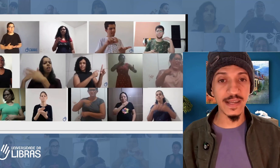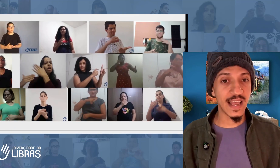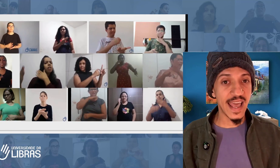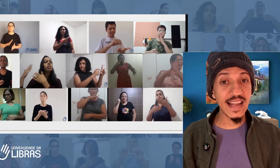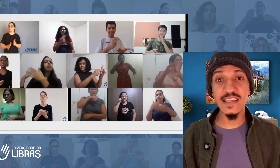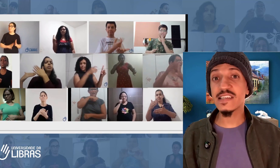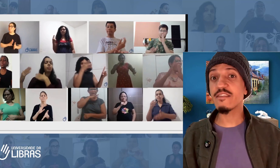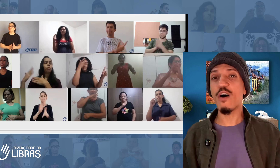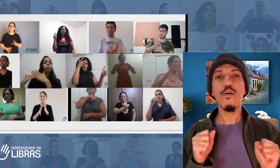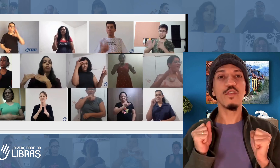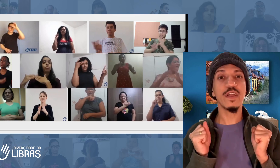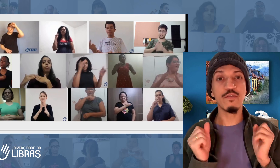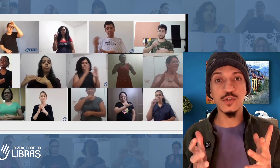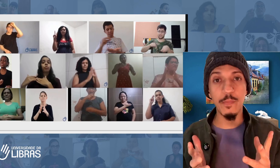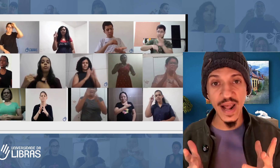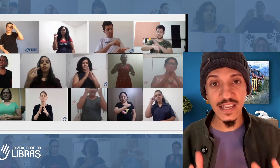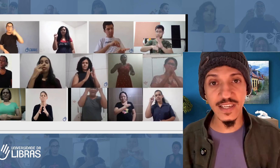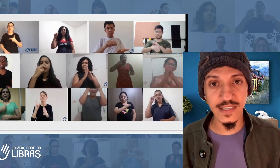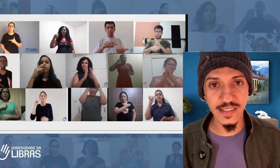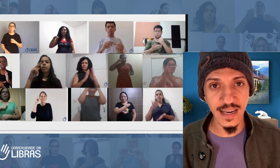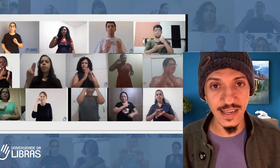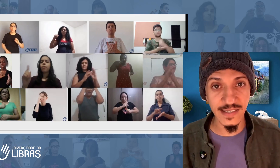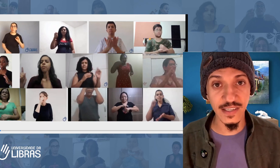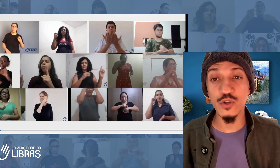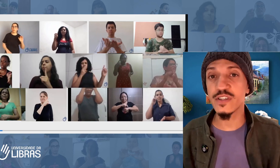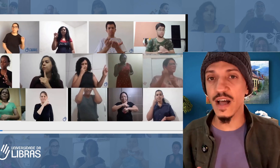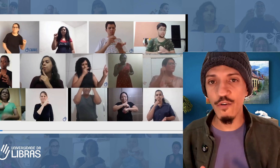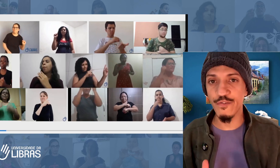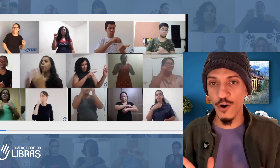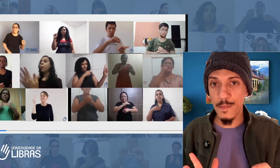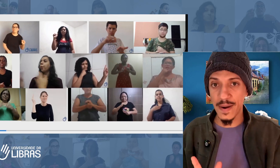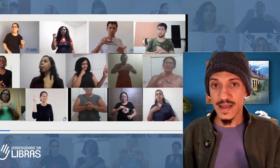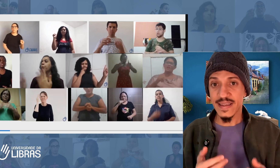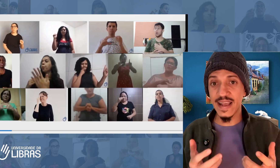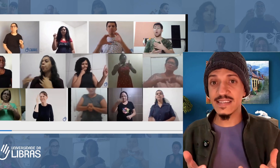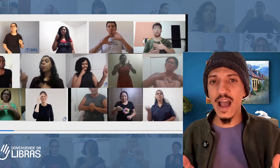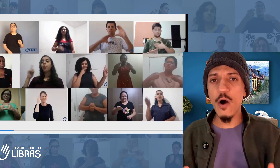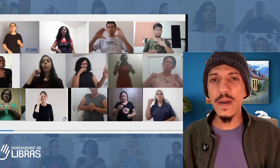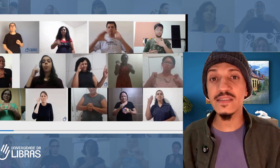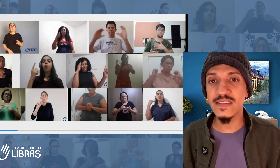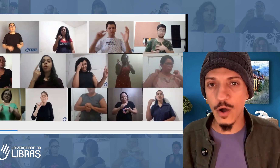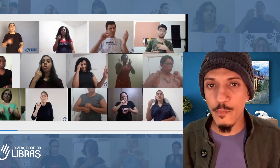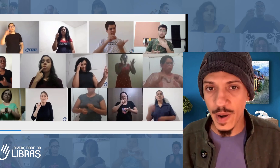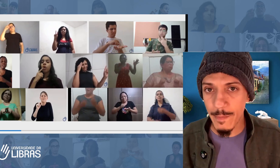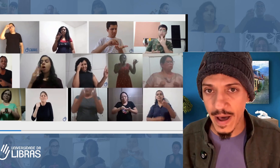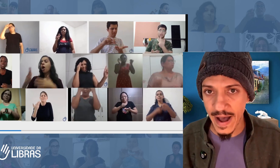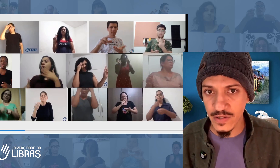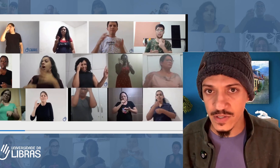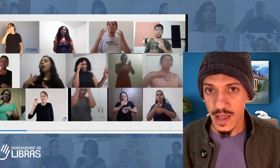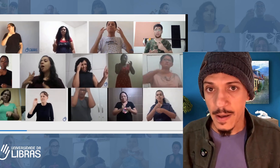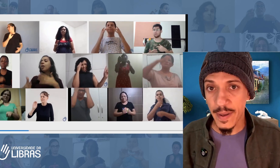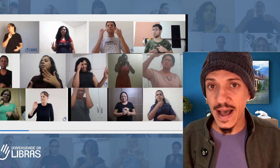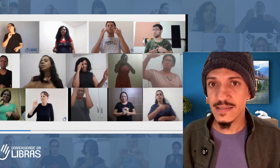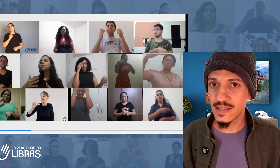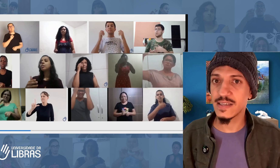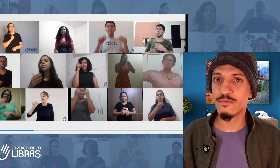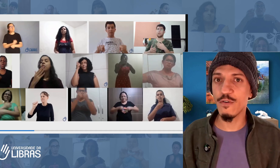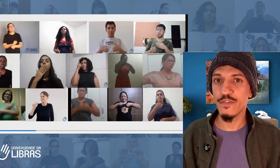eles desenvolvem um nível de prática de sinalização de tal forma que eles realmente estão preparados para se desenvolver